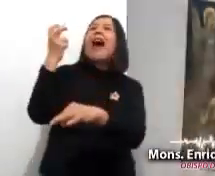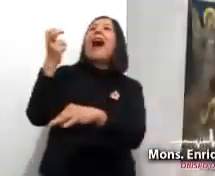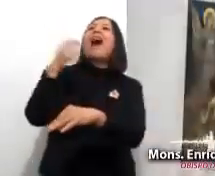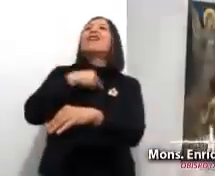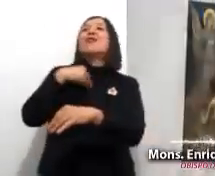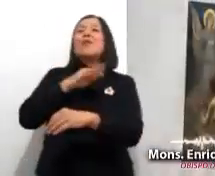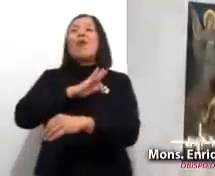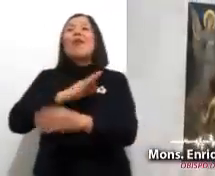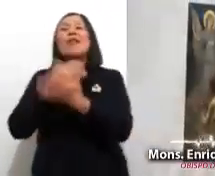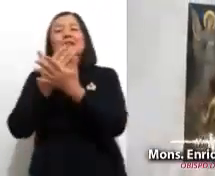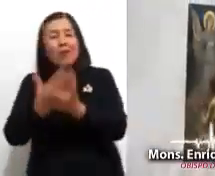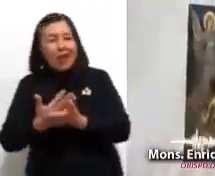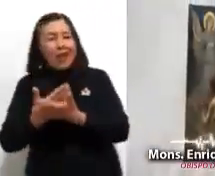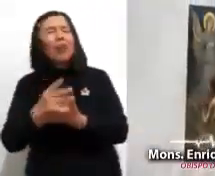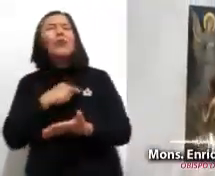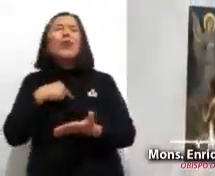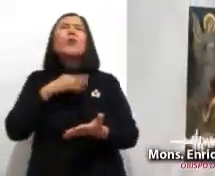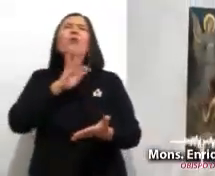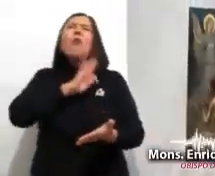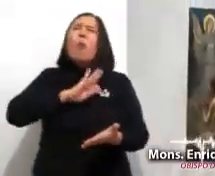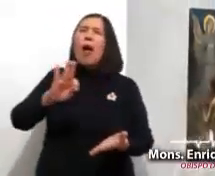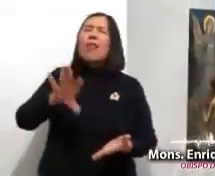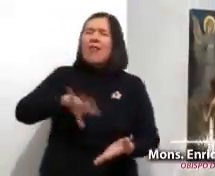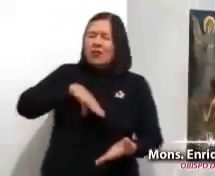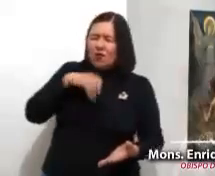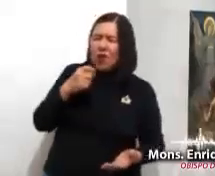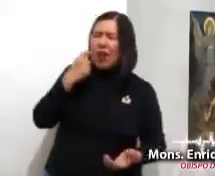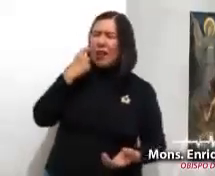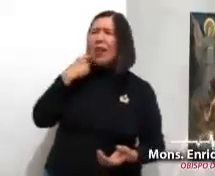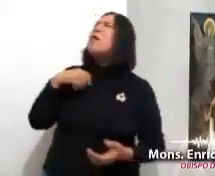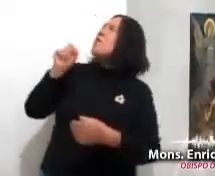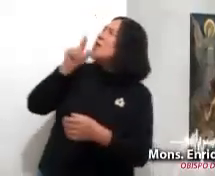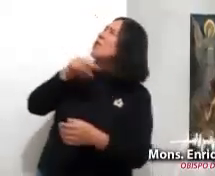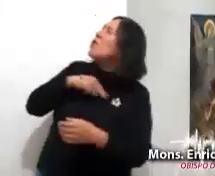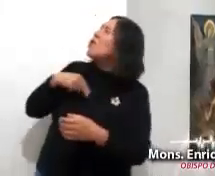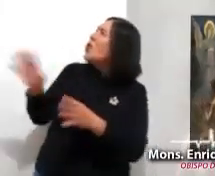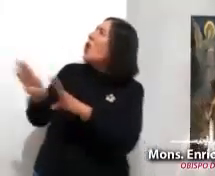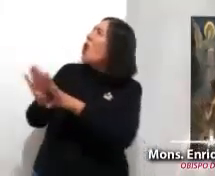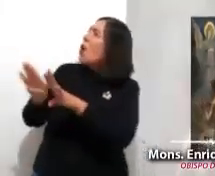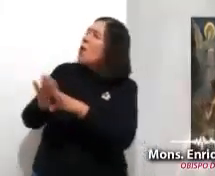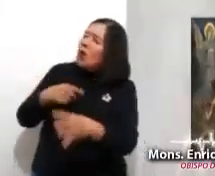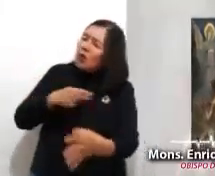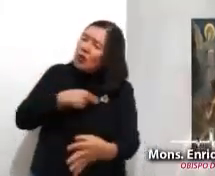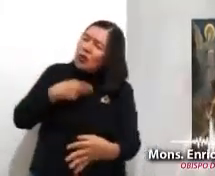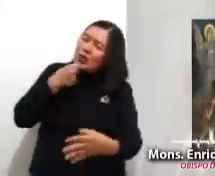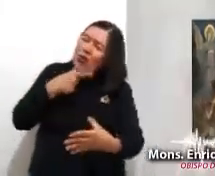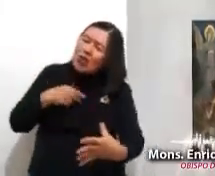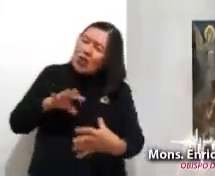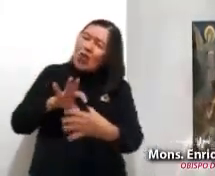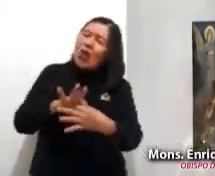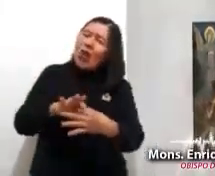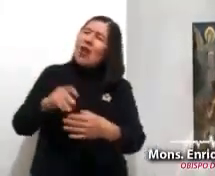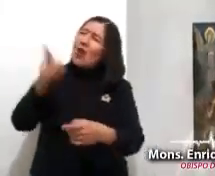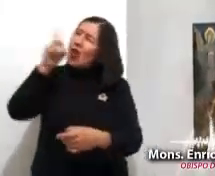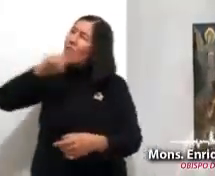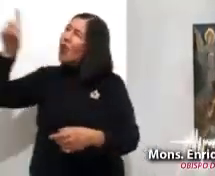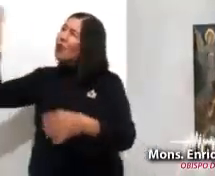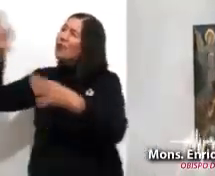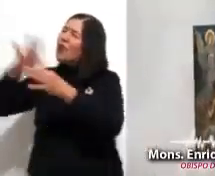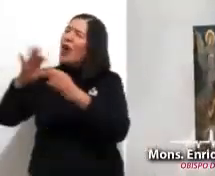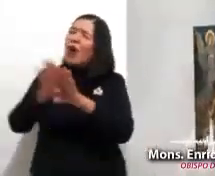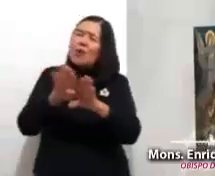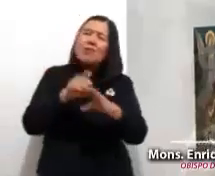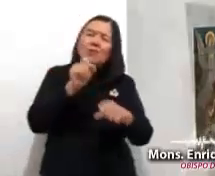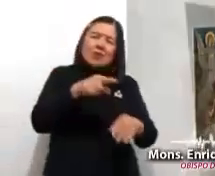nuestra esperanza. Nuestros pobres esfuerzos están unidos a la debilidad y pequeñez del niño que se acurruca en los brazos